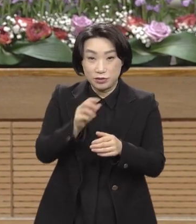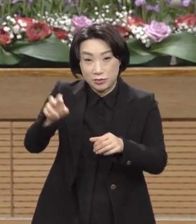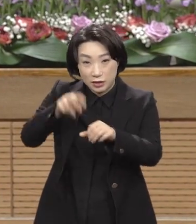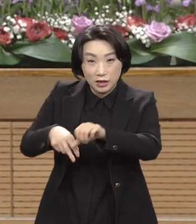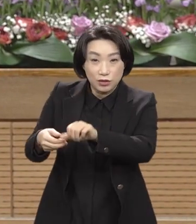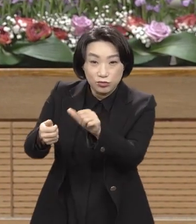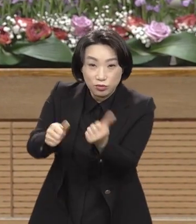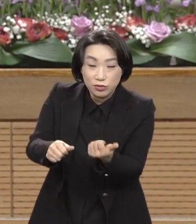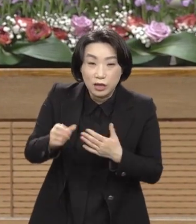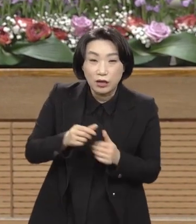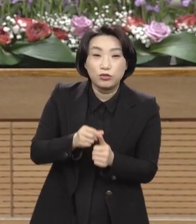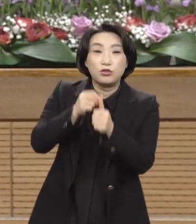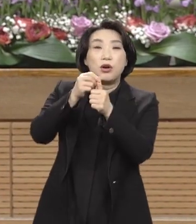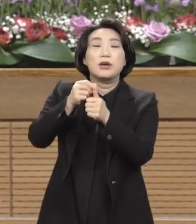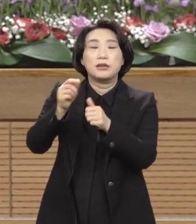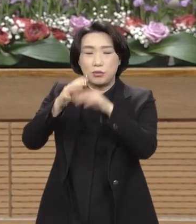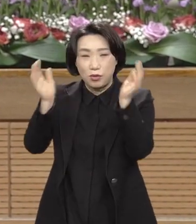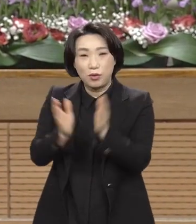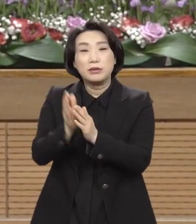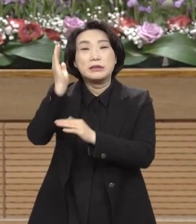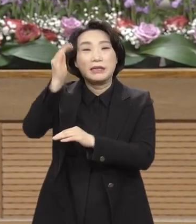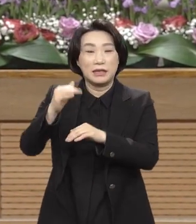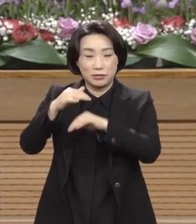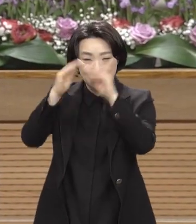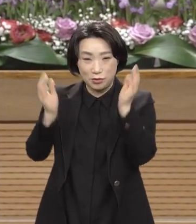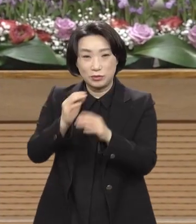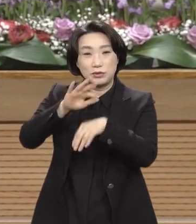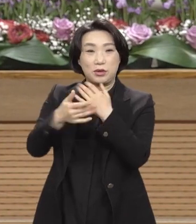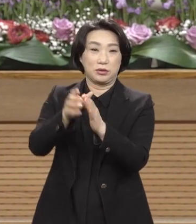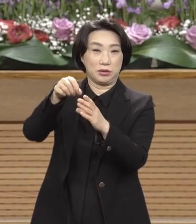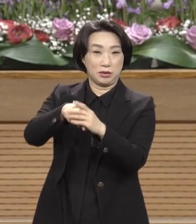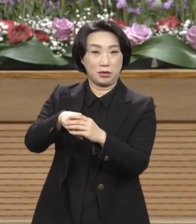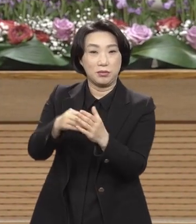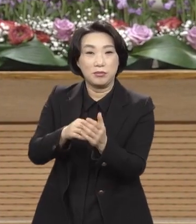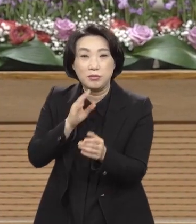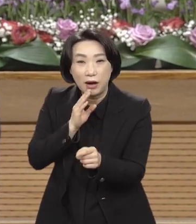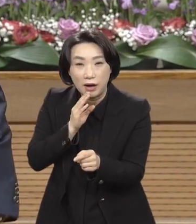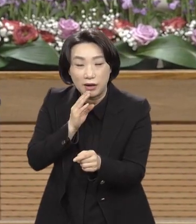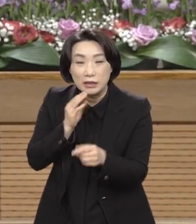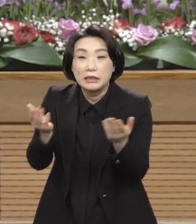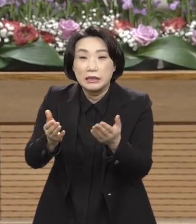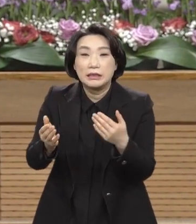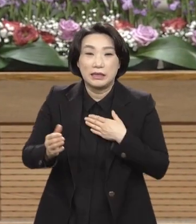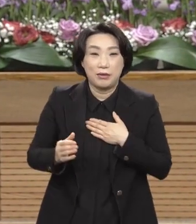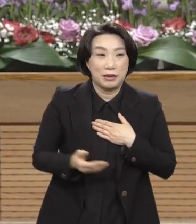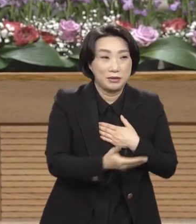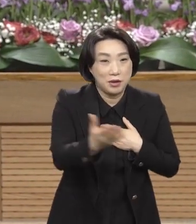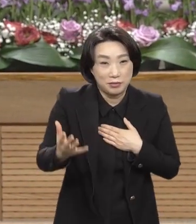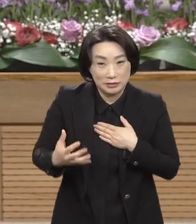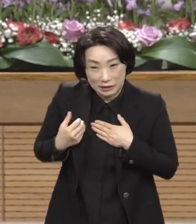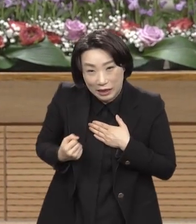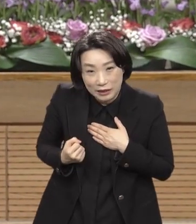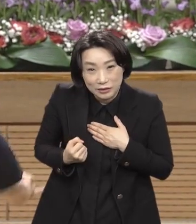구원하시겠다는 얘기가 성경이다. 그 얘기가 여러분 안에 있기를 주님의 이름으로 치여